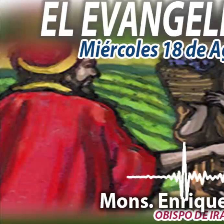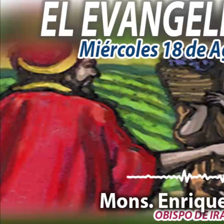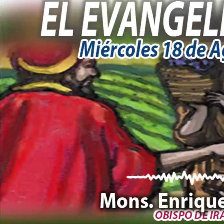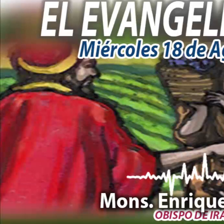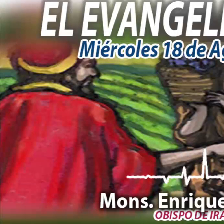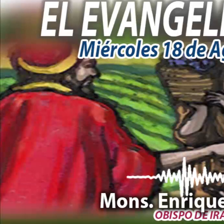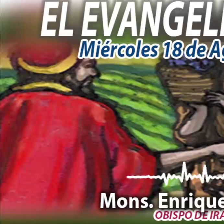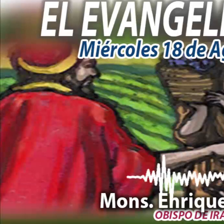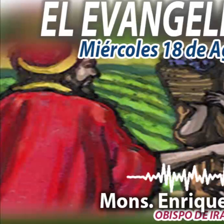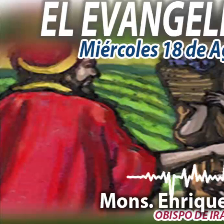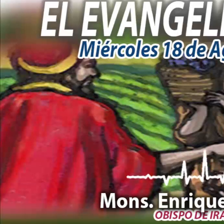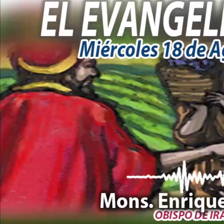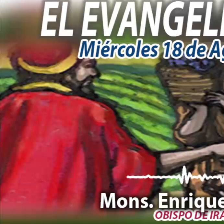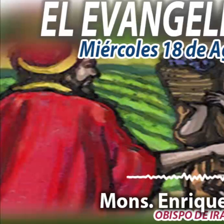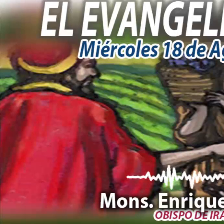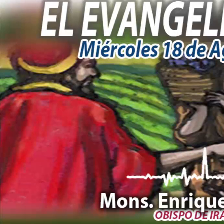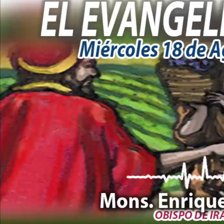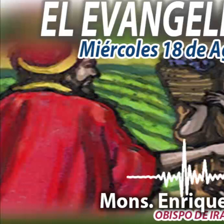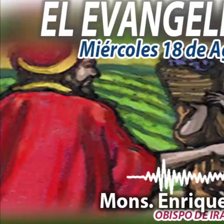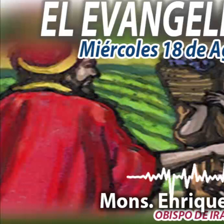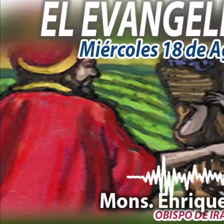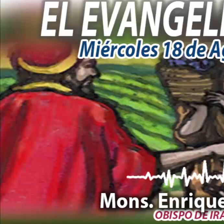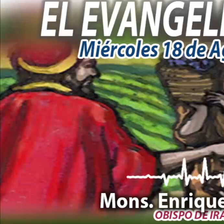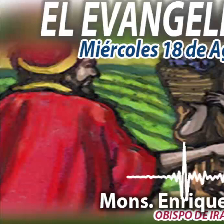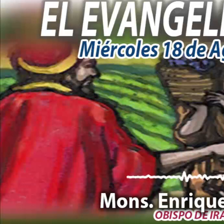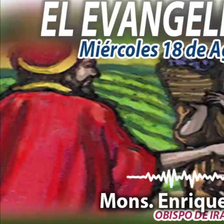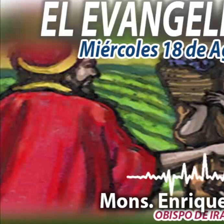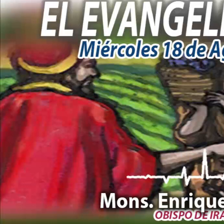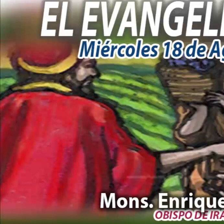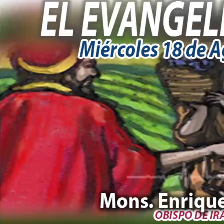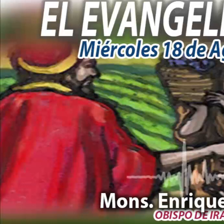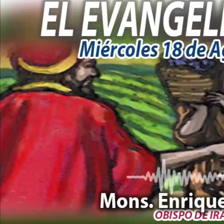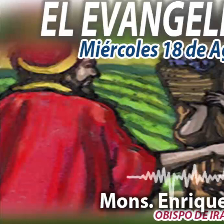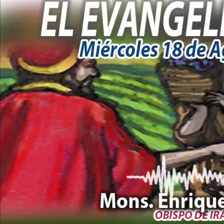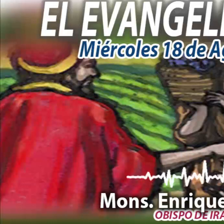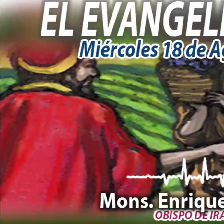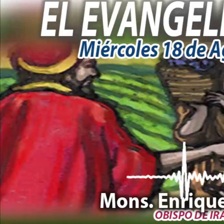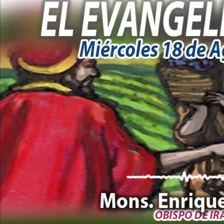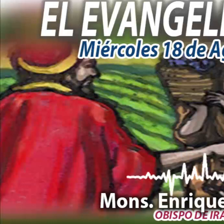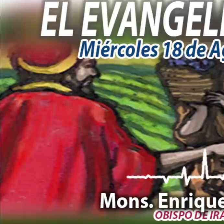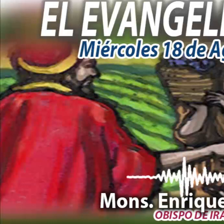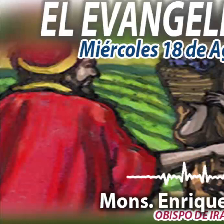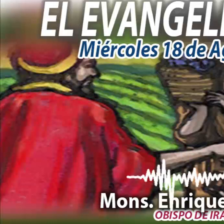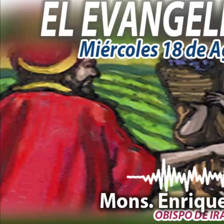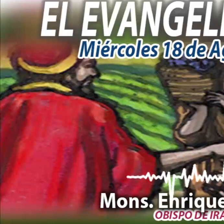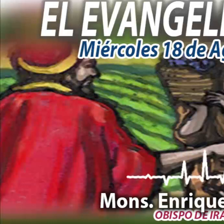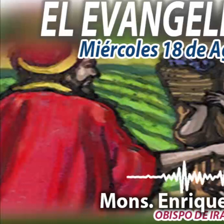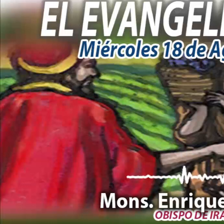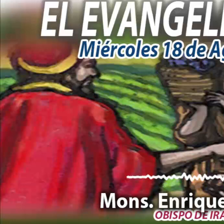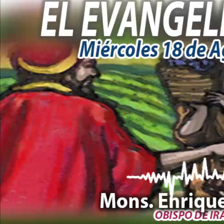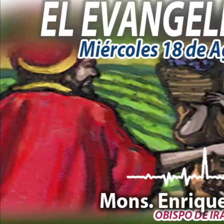Dispuso Dios en su sabiduría, revelarse a sí mismo y dar a conocer el misterio de su voluntad.